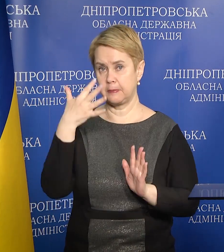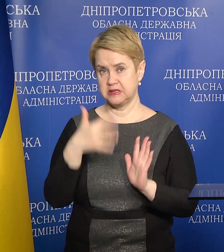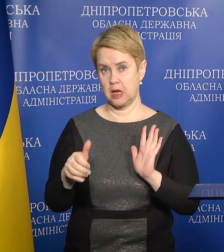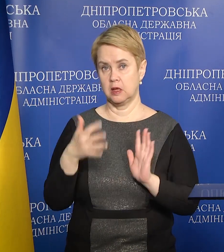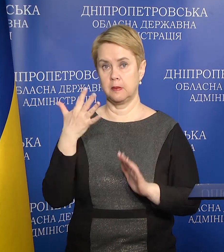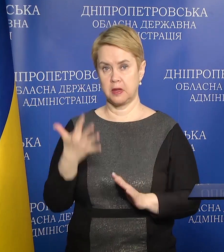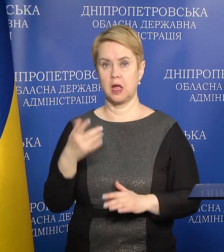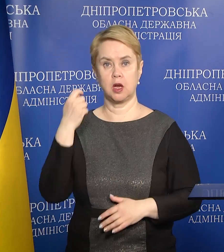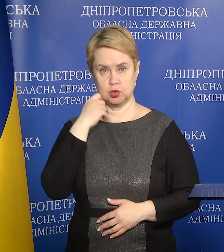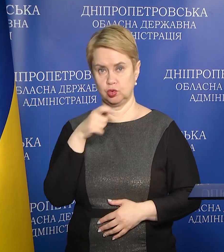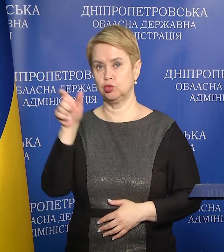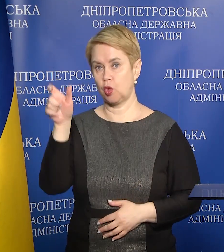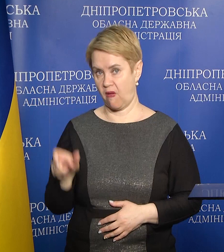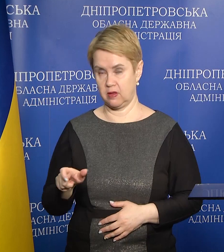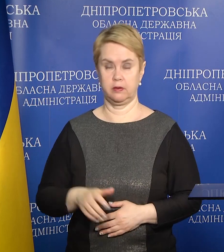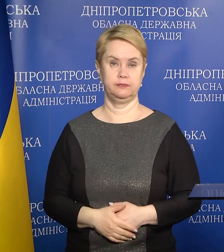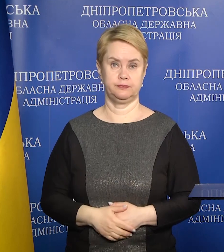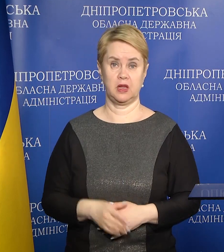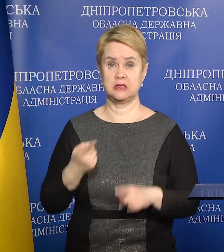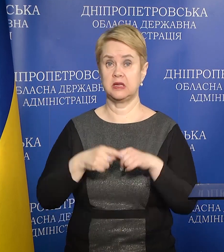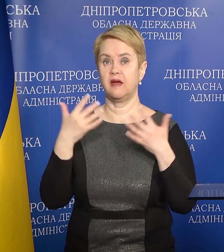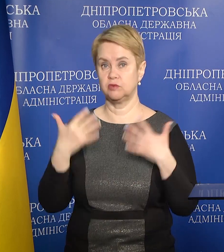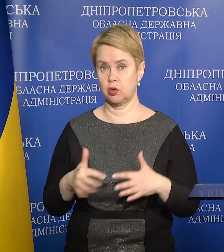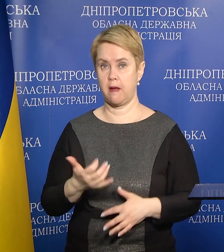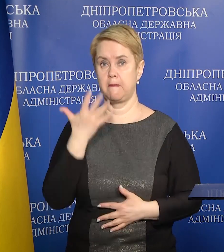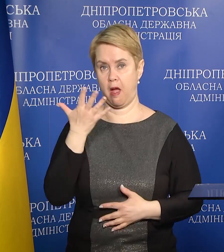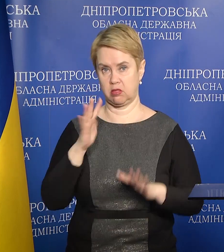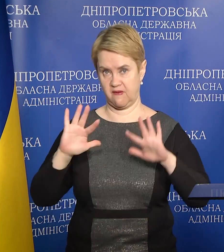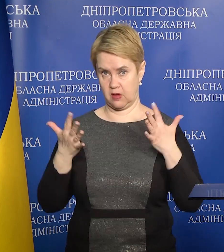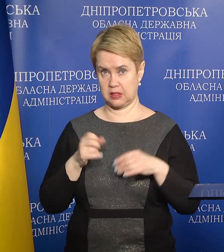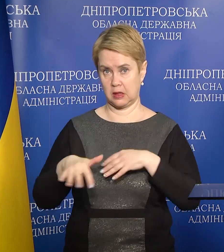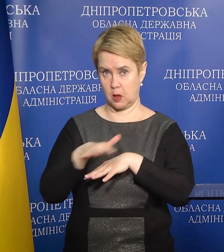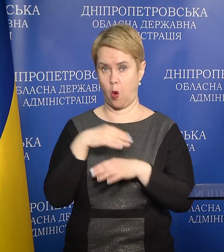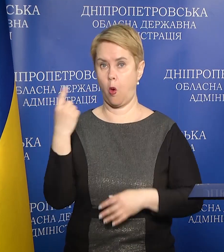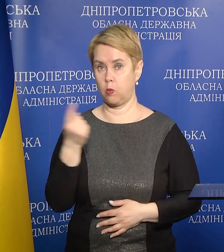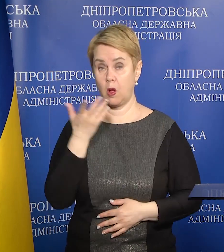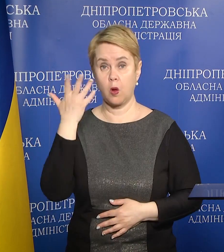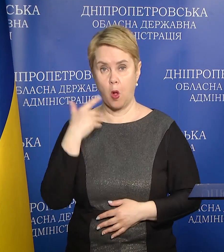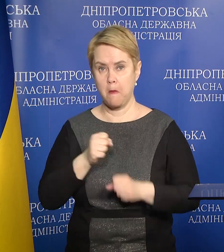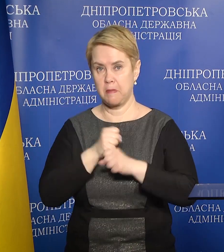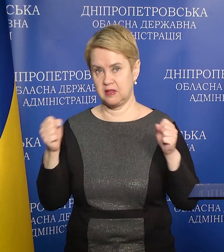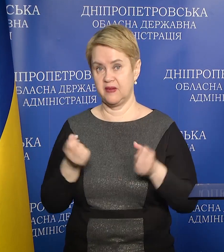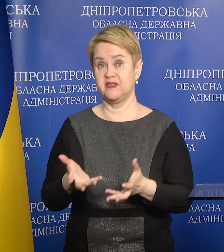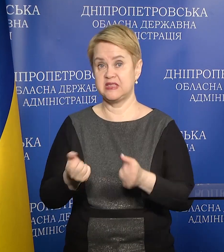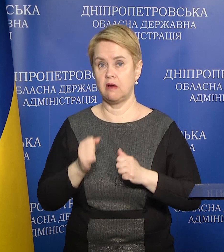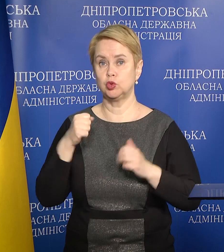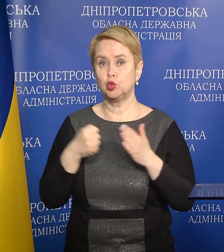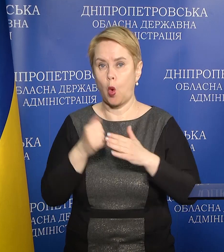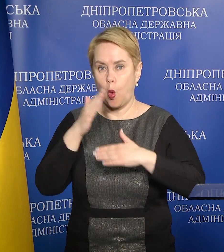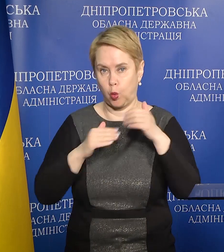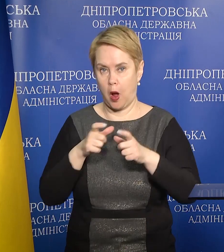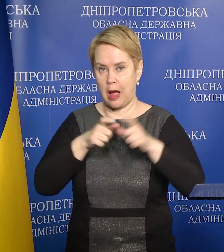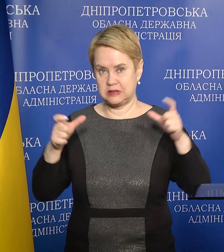-річний чоловік. Це вже п'ятий випадок на території області, коли підриваються, взявши до рук,